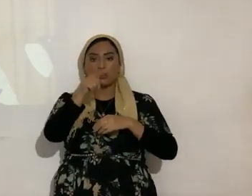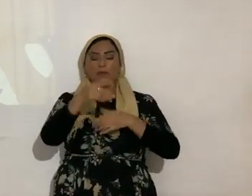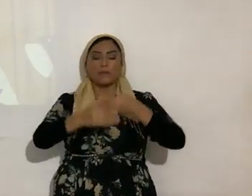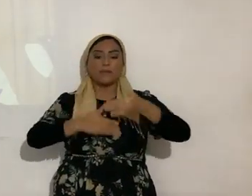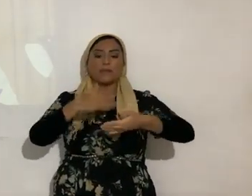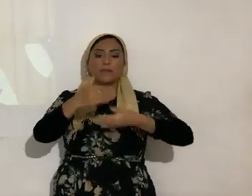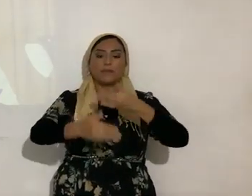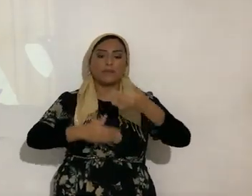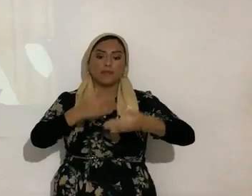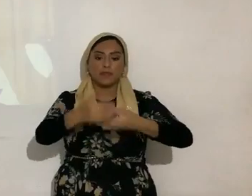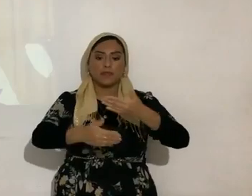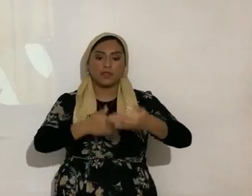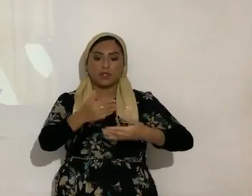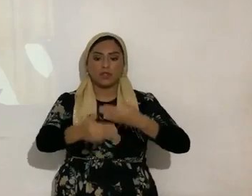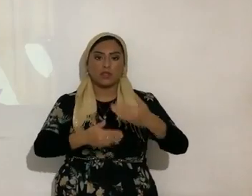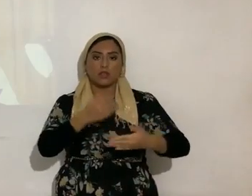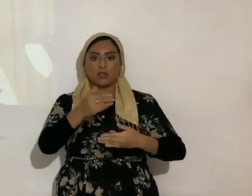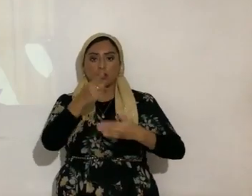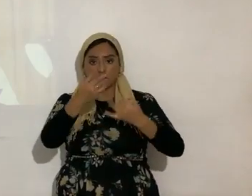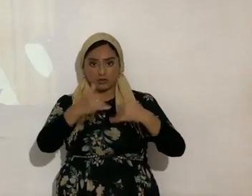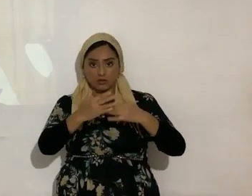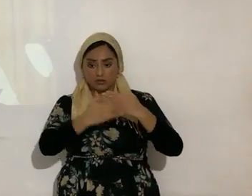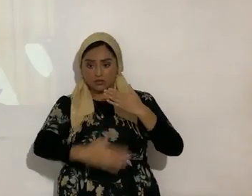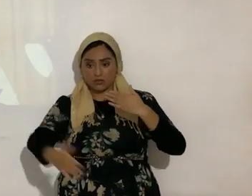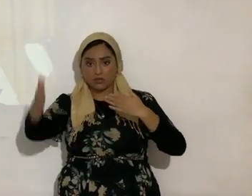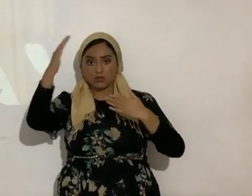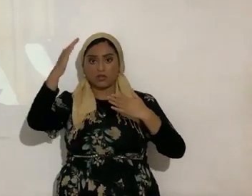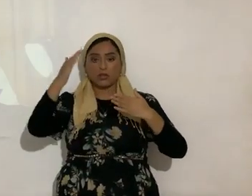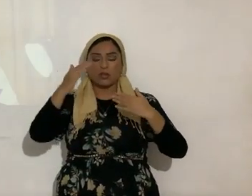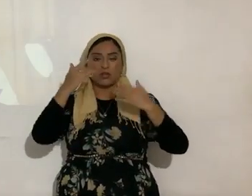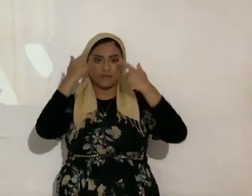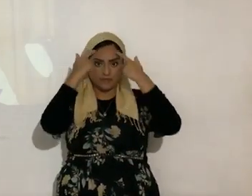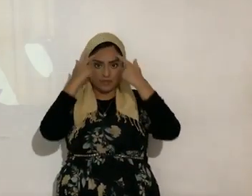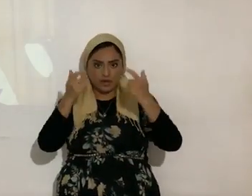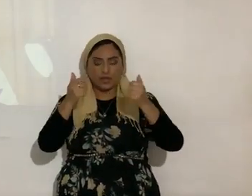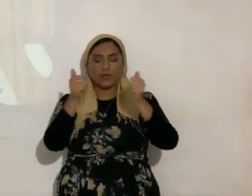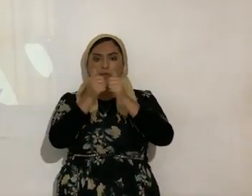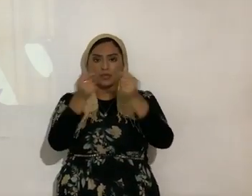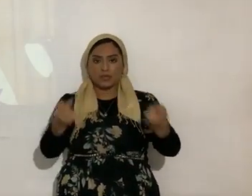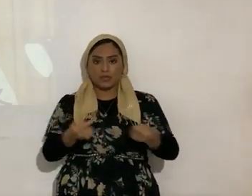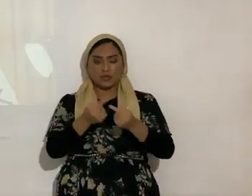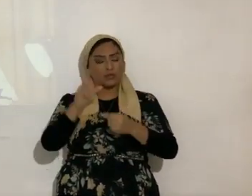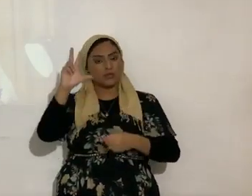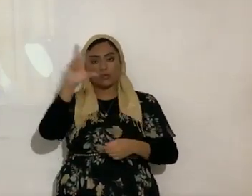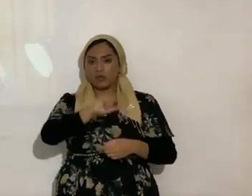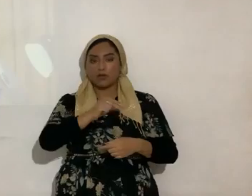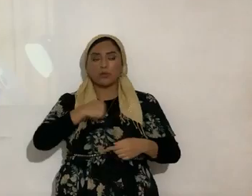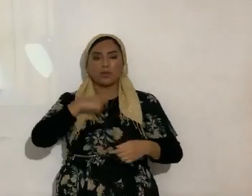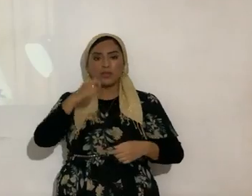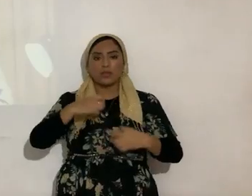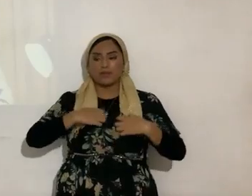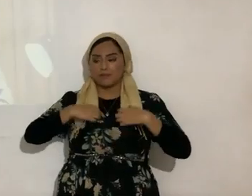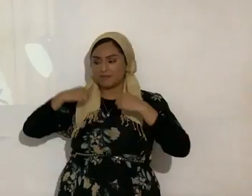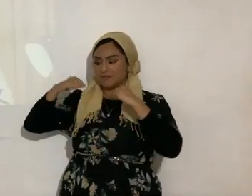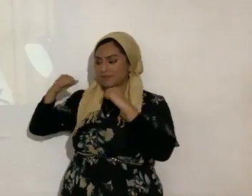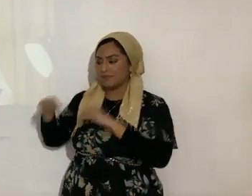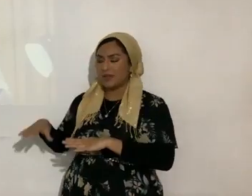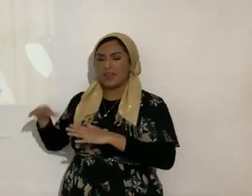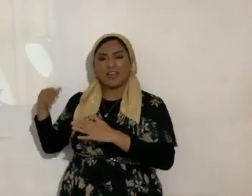seguirás comportándote con tu orgullo y pecados, no, hay que renunciar a todo, a toda